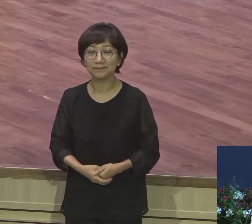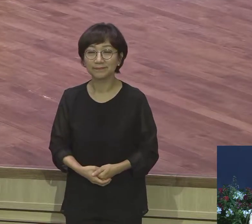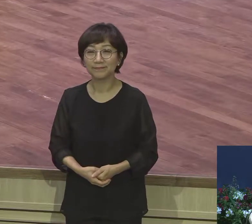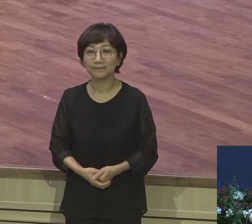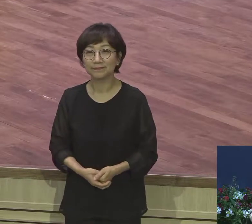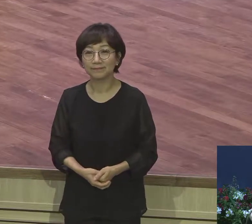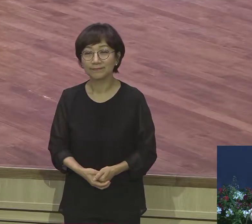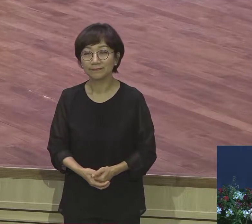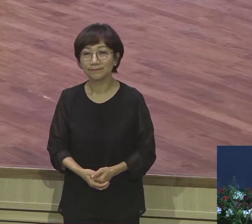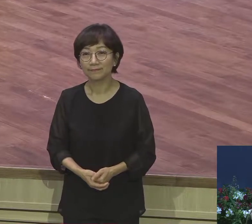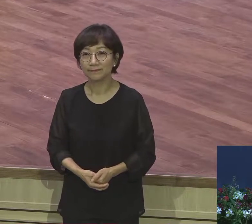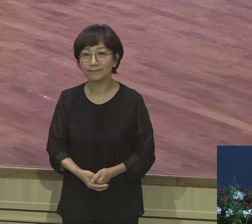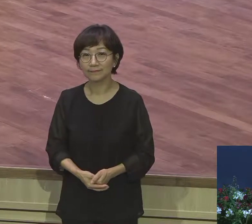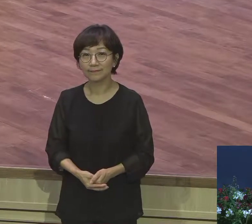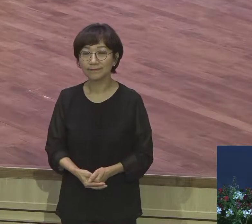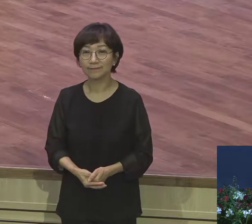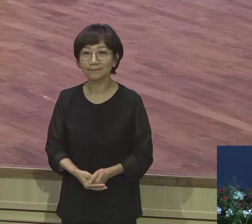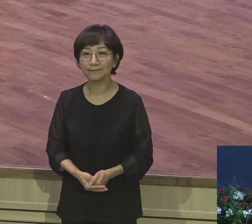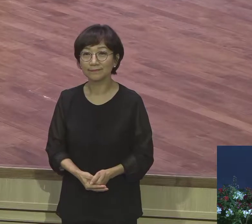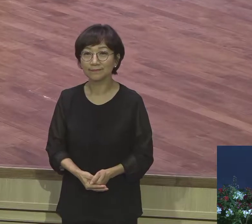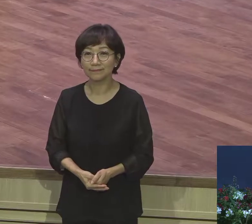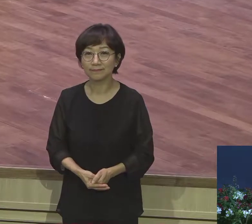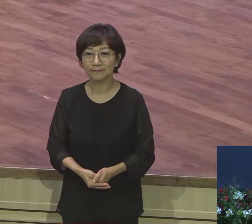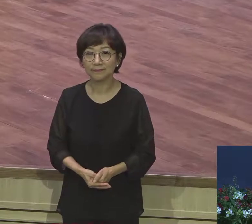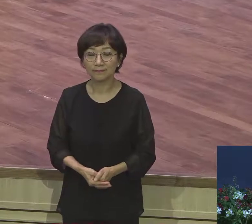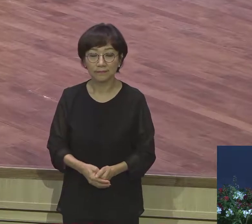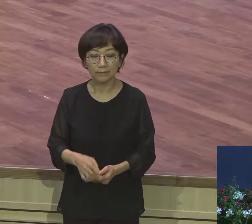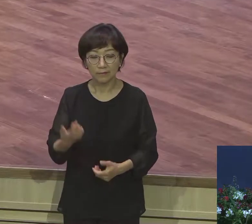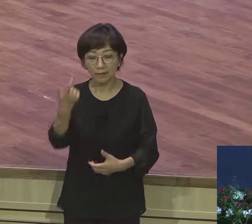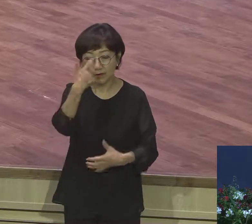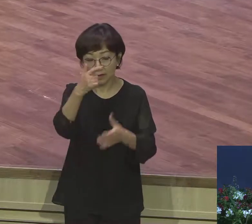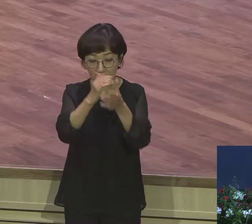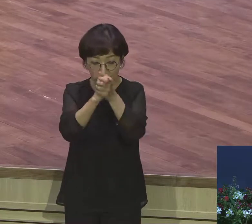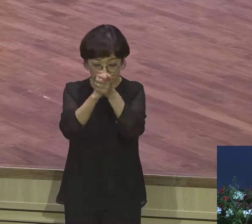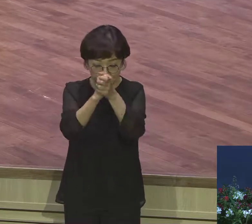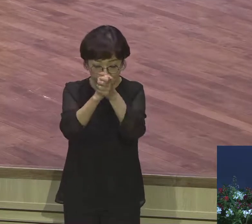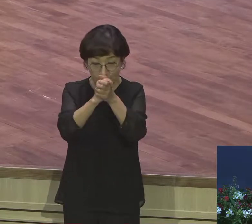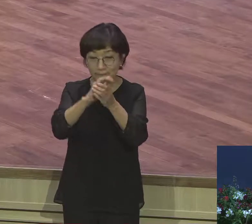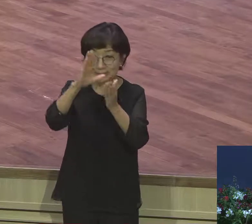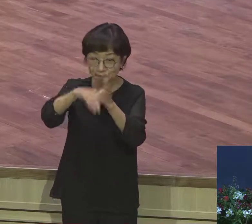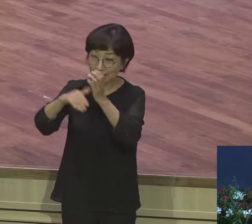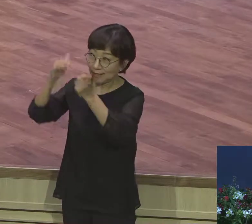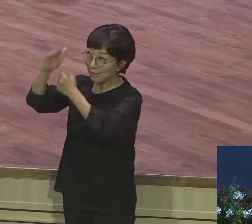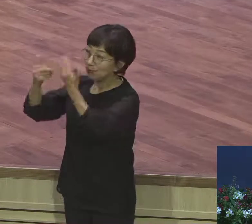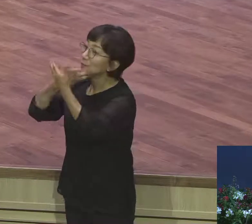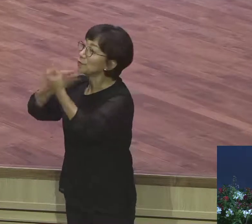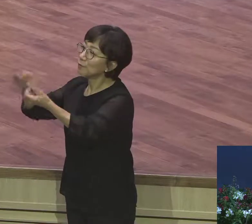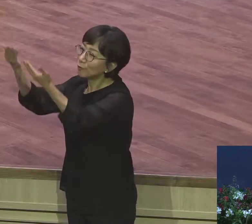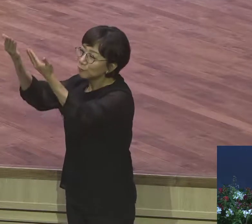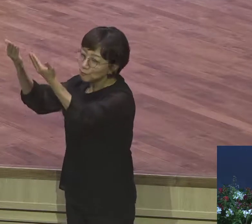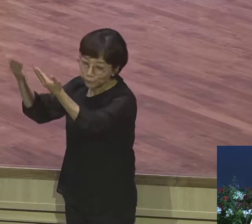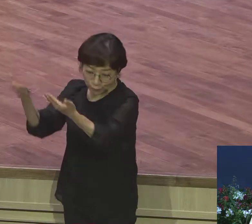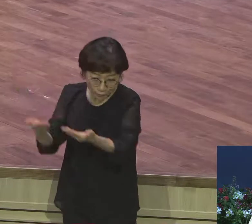하나님이 축발수 명적 통로가 되면 명적 통로 청년도 오늘 정말로